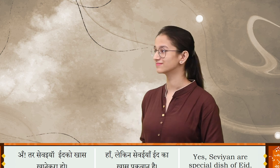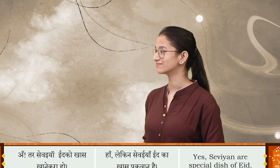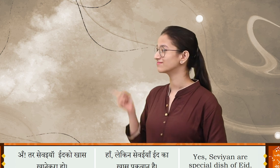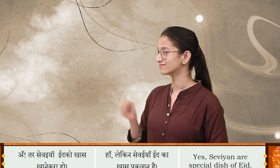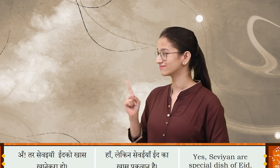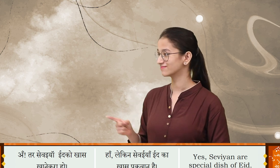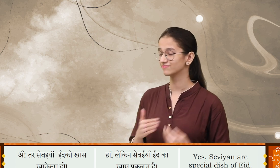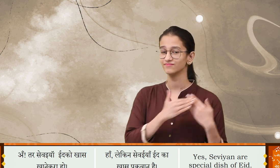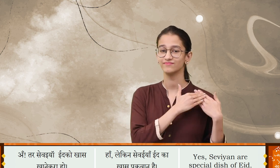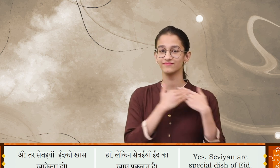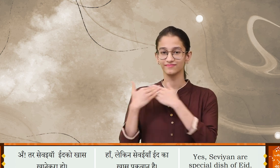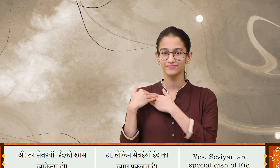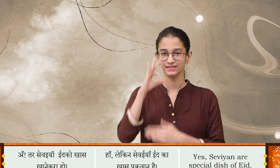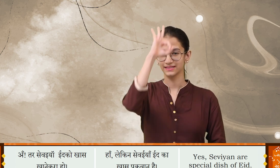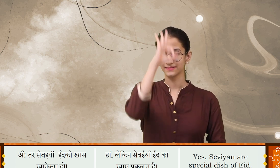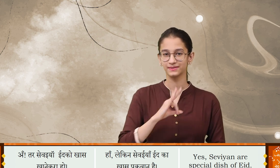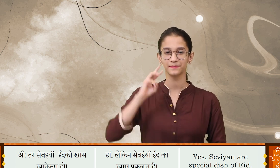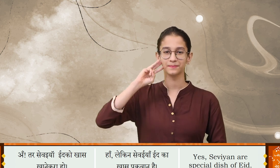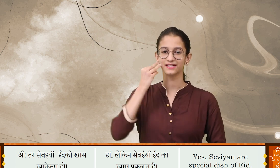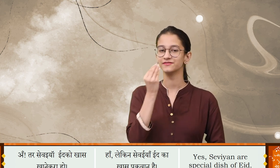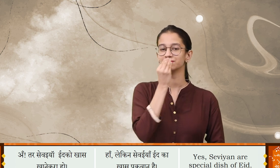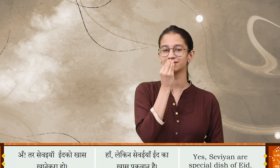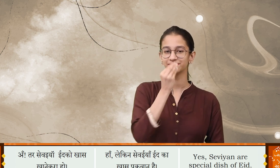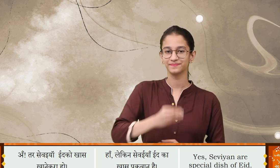तर सेव यहां इद को खास खाने कुरा हो